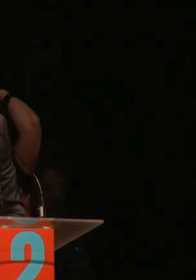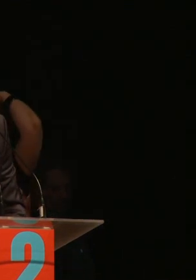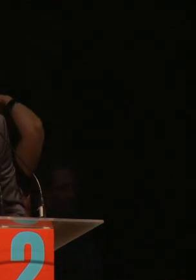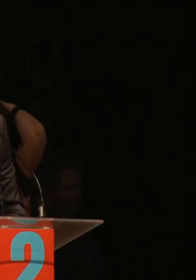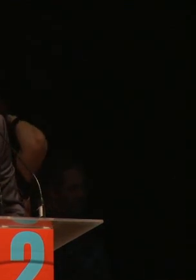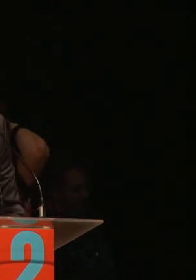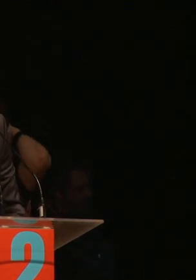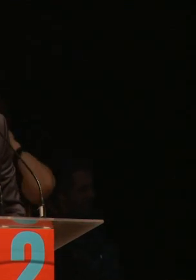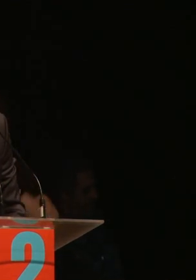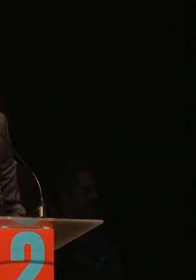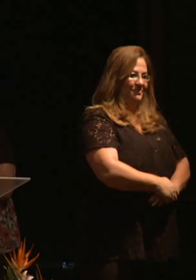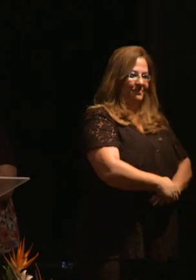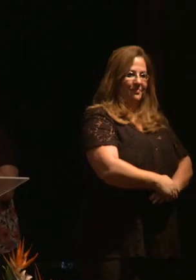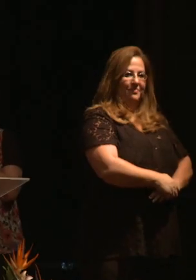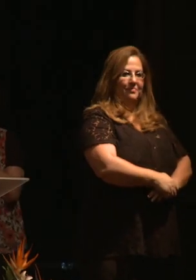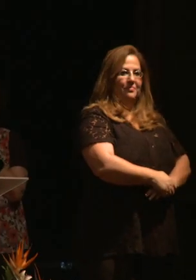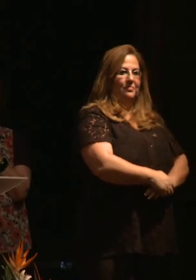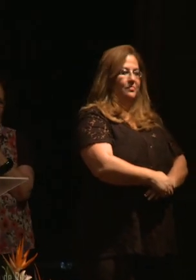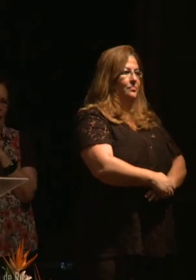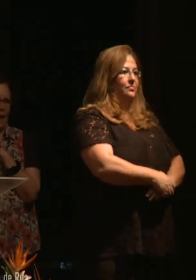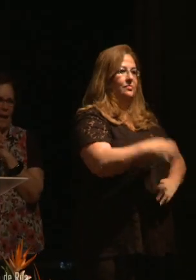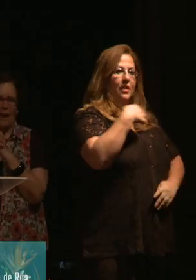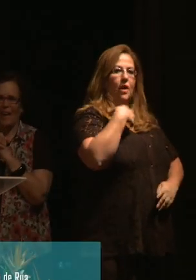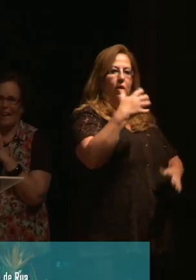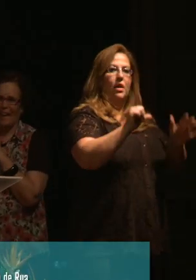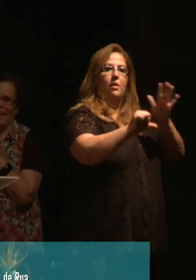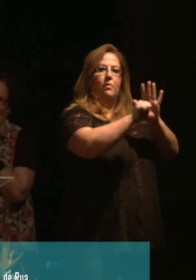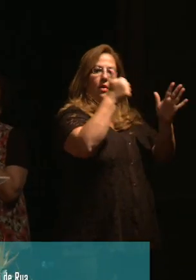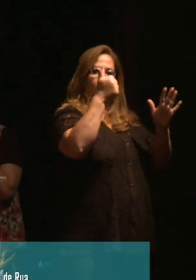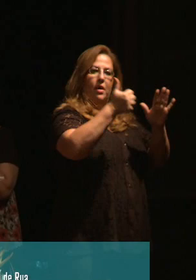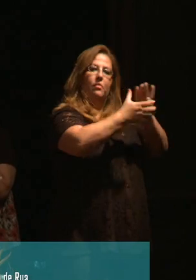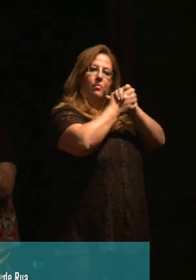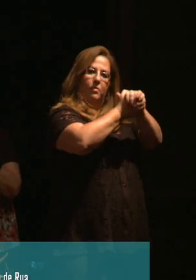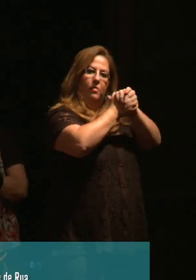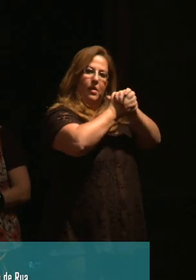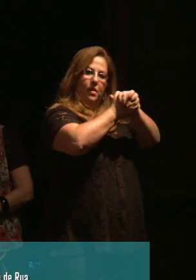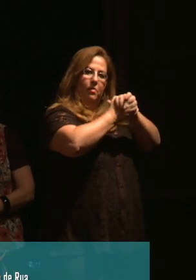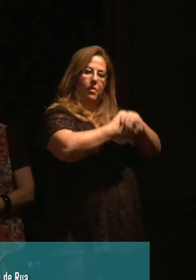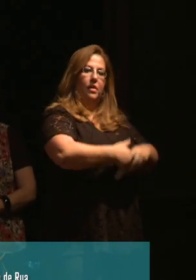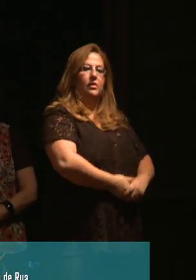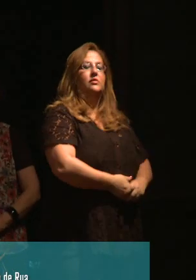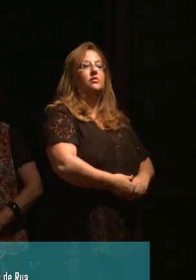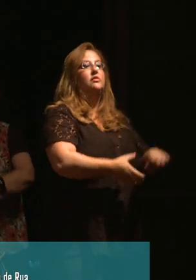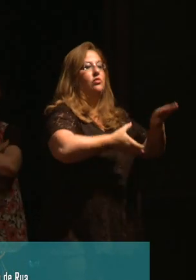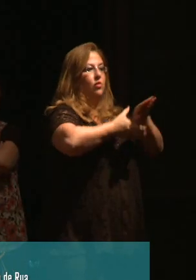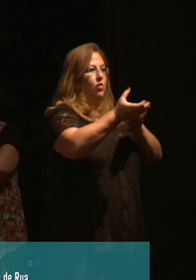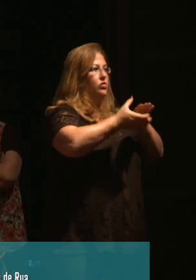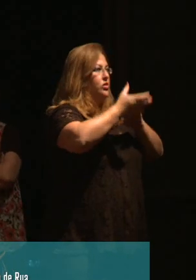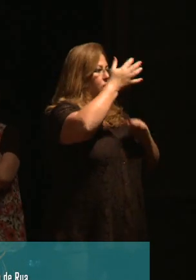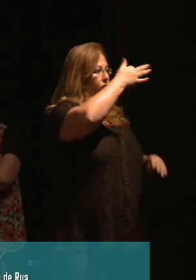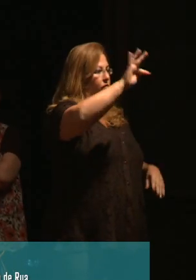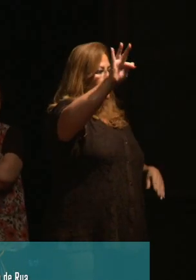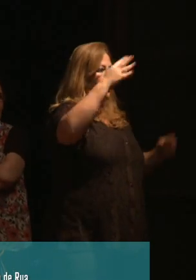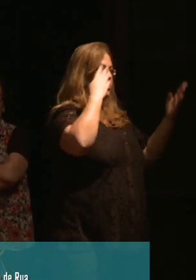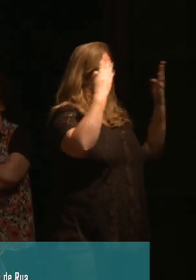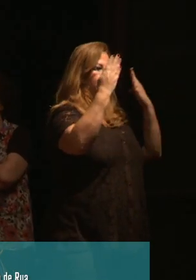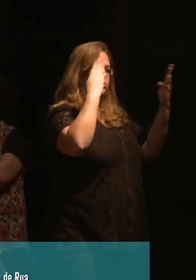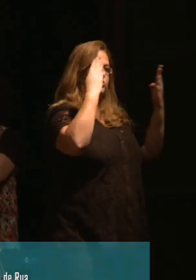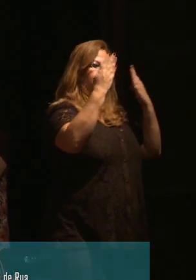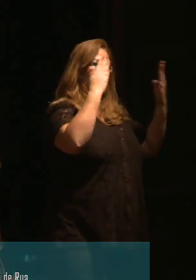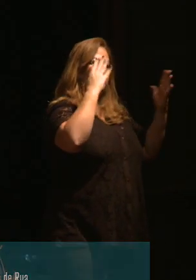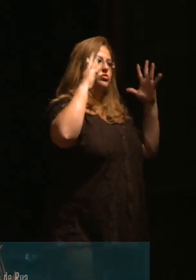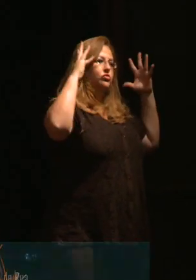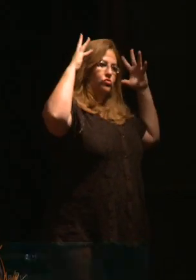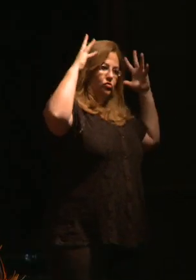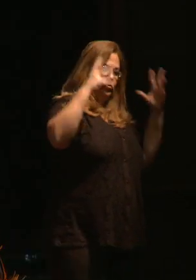anos de psicologia. Muito obrigado. Eu queria primeiro parabenizar o Conselho Federal de Psicologia, psicólogos